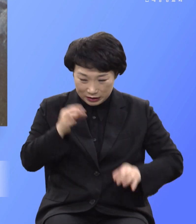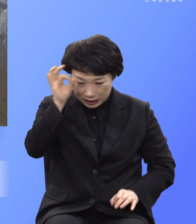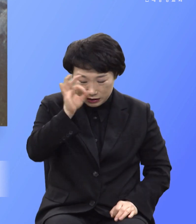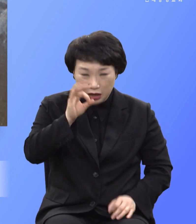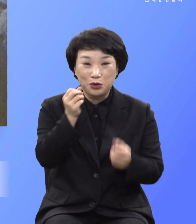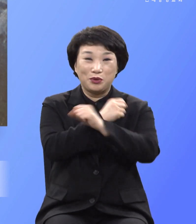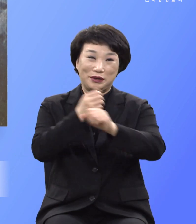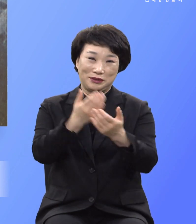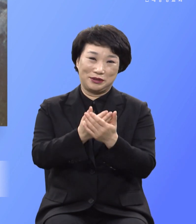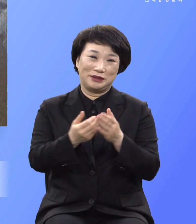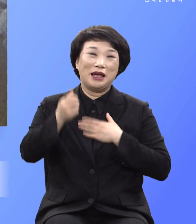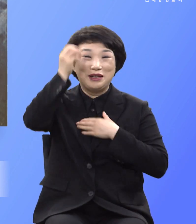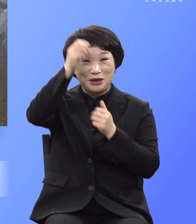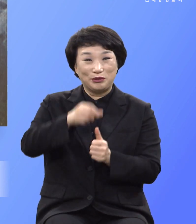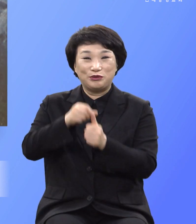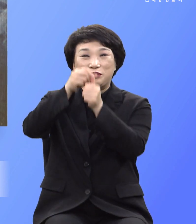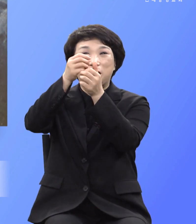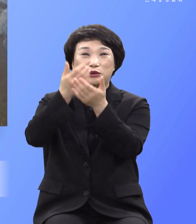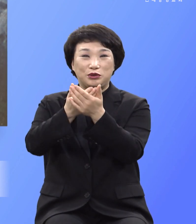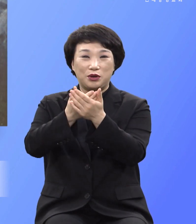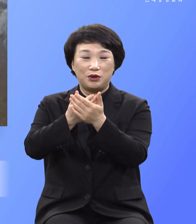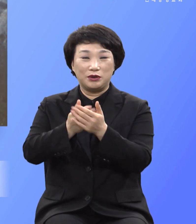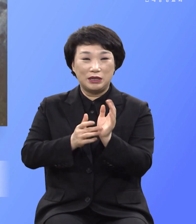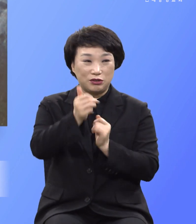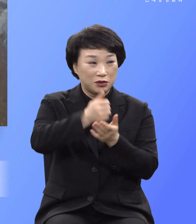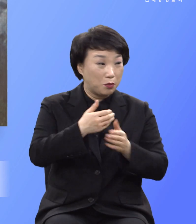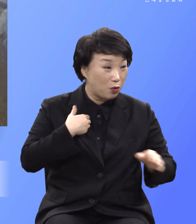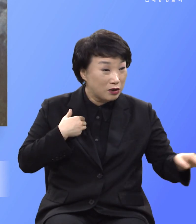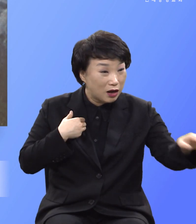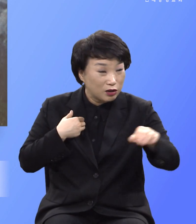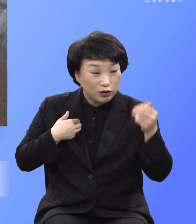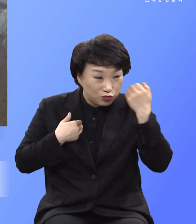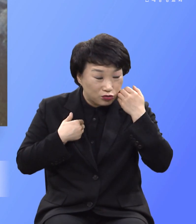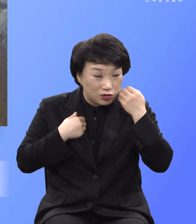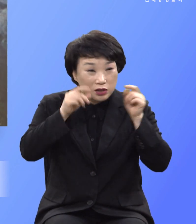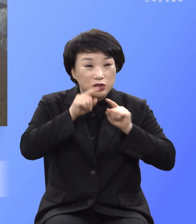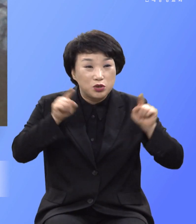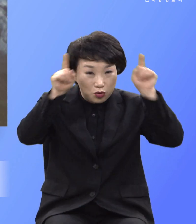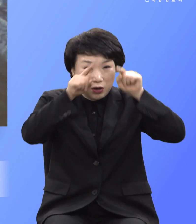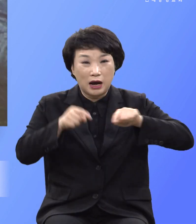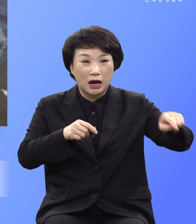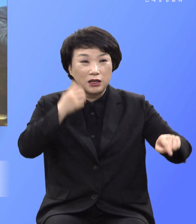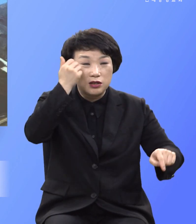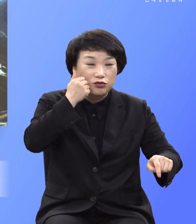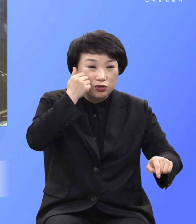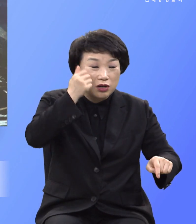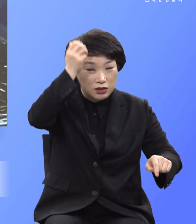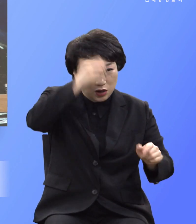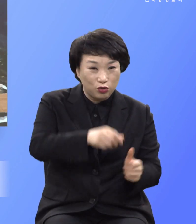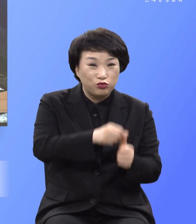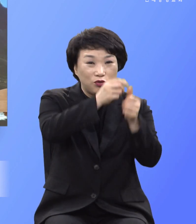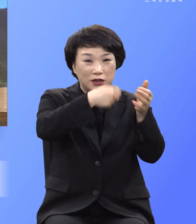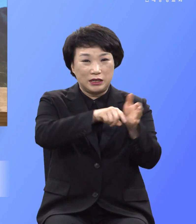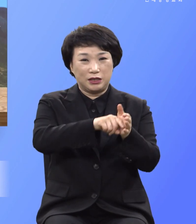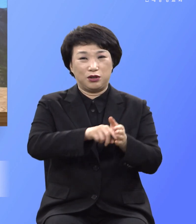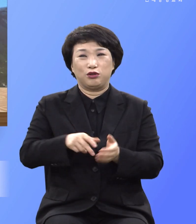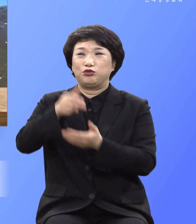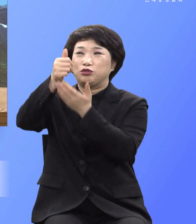살려주시옵시고 예수 몰라 지옥 가는 처절한 영혼들을 살려내기 위해서 주님이 피